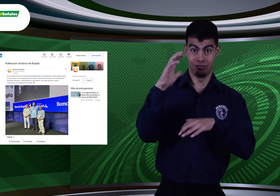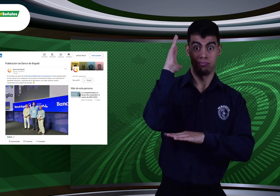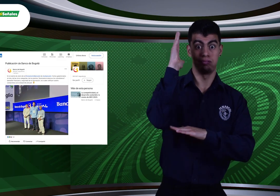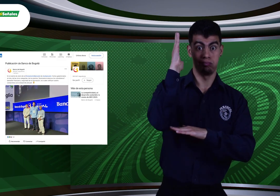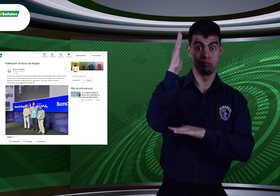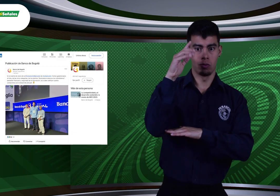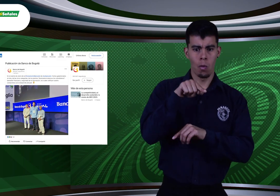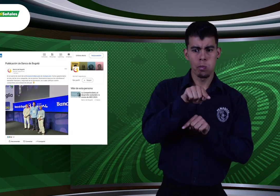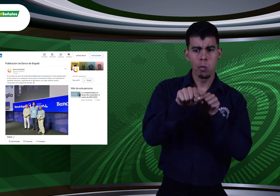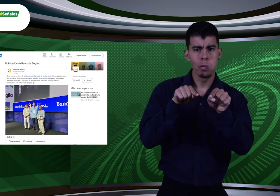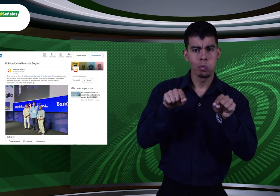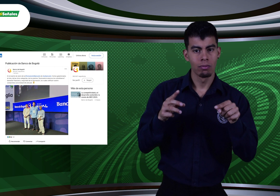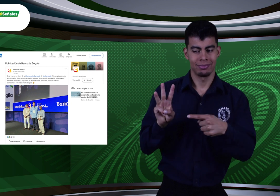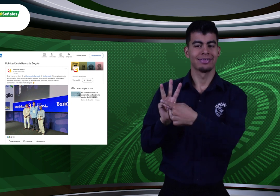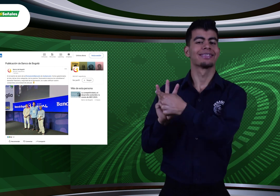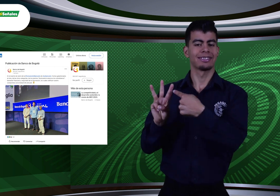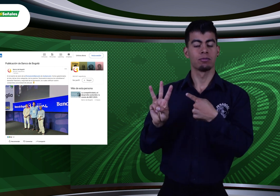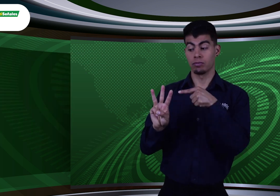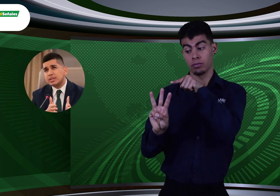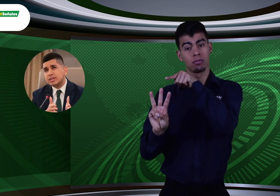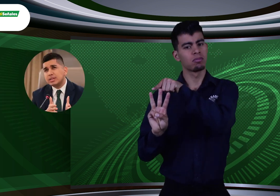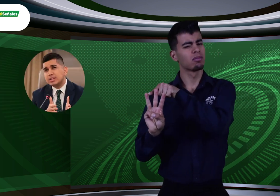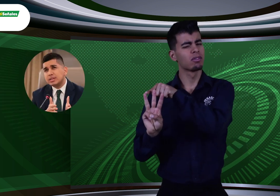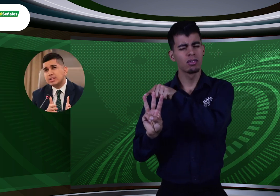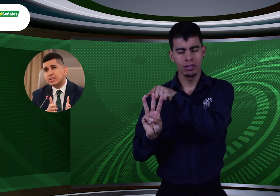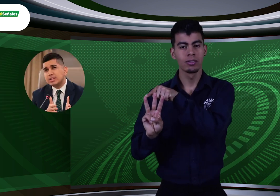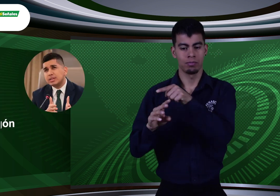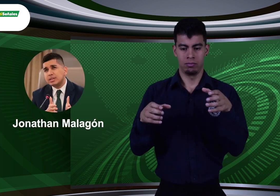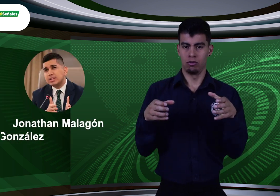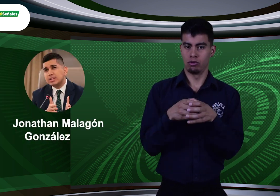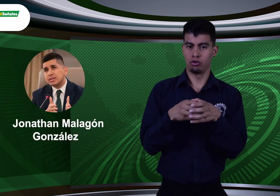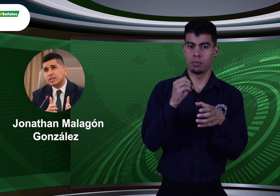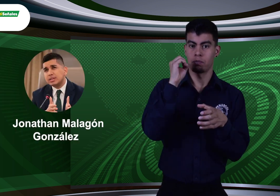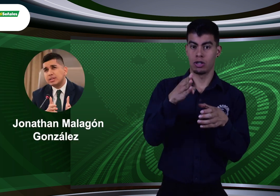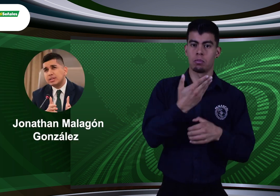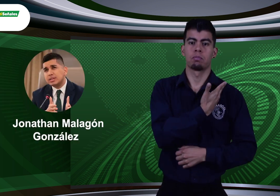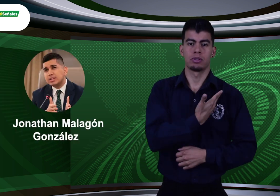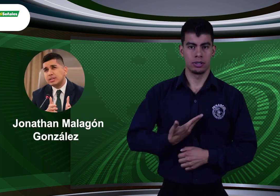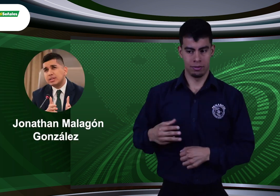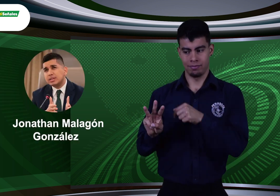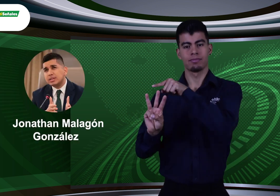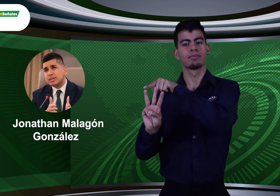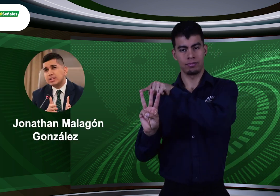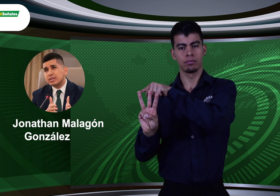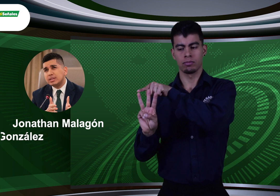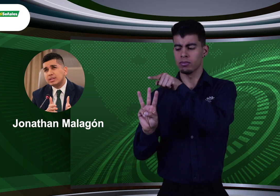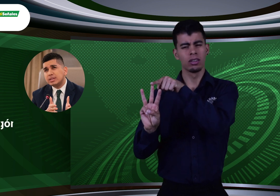Dentro de los partícipes de la convención, se encontraba el presidente de Asobancaria, Jonathan